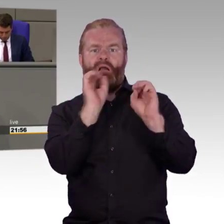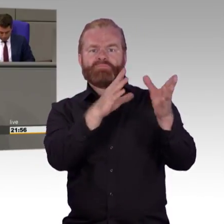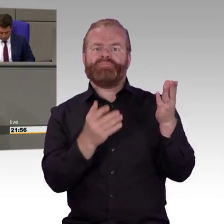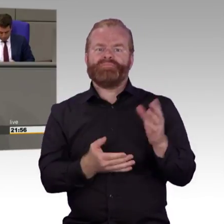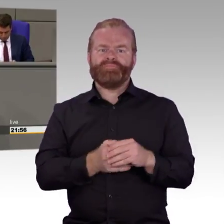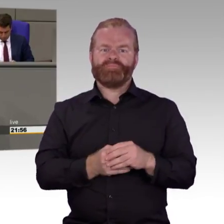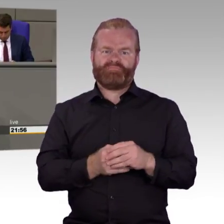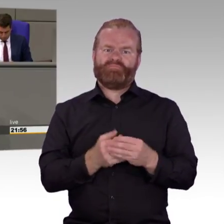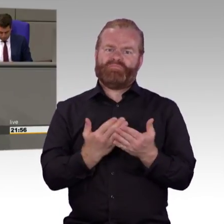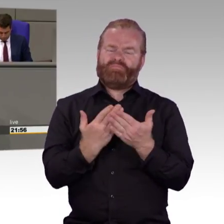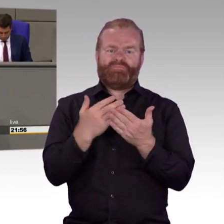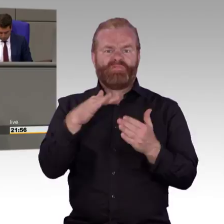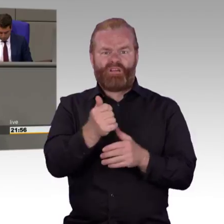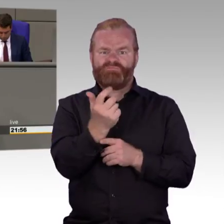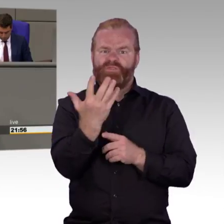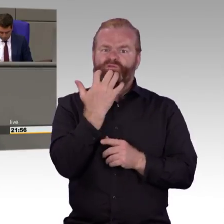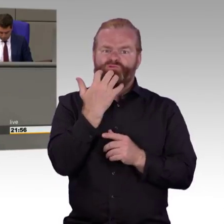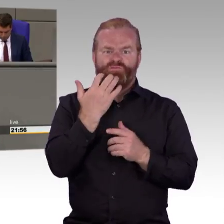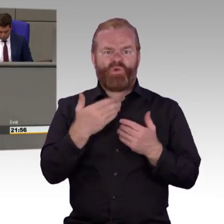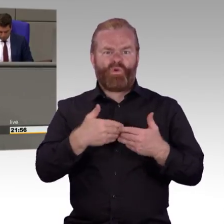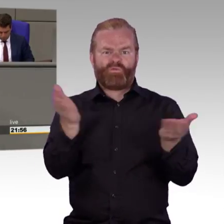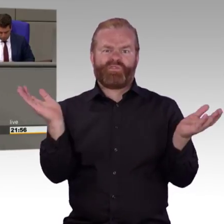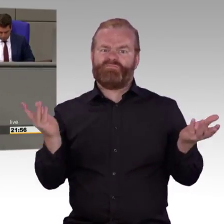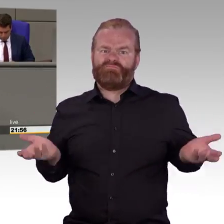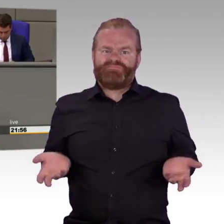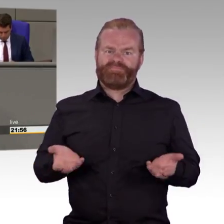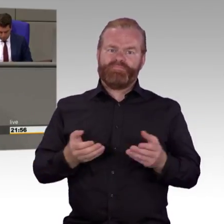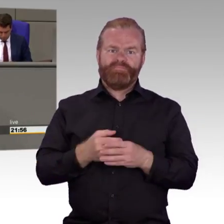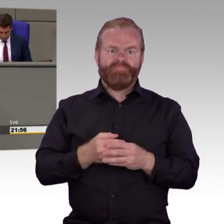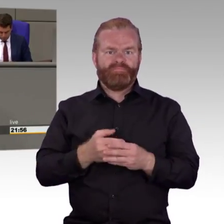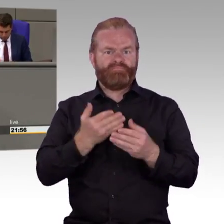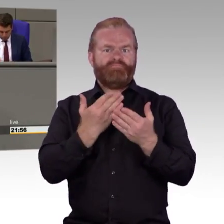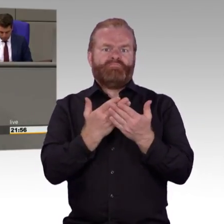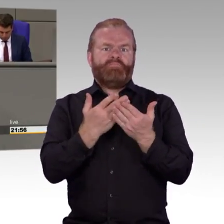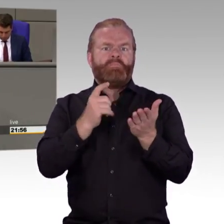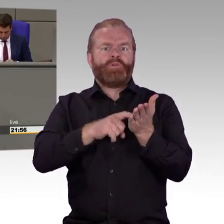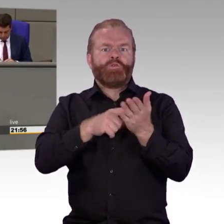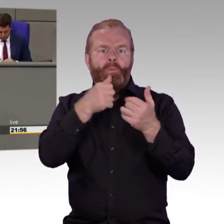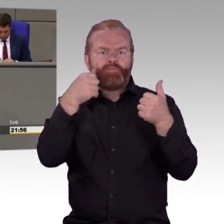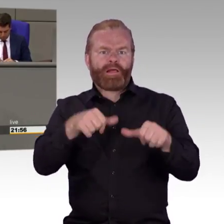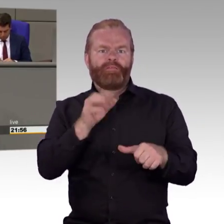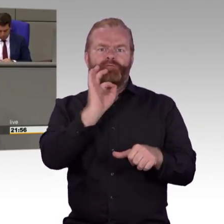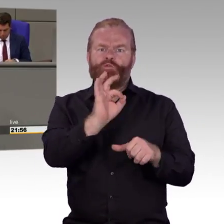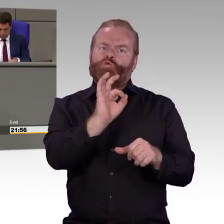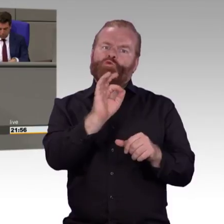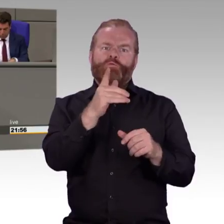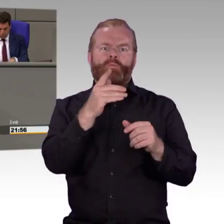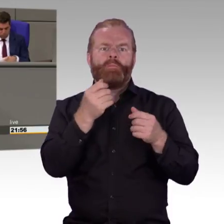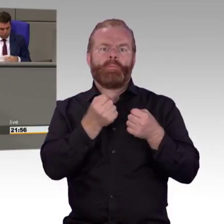werden die Freien Demokraten heute trotzdem zustimmen. Wir erkennen die positiven Aspekte insbesondere im Bereich des SGB III